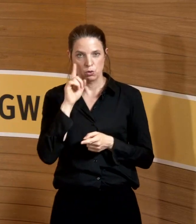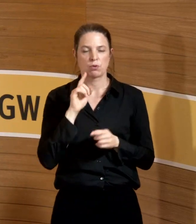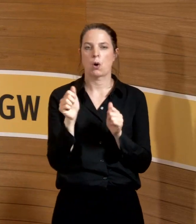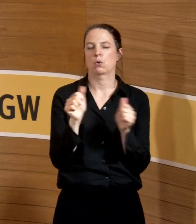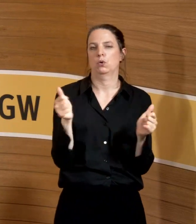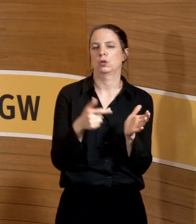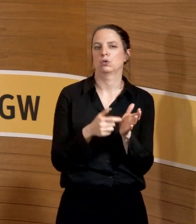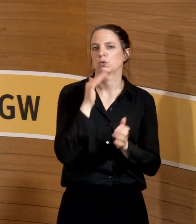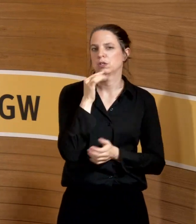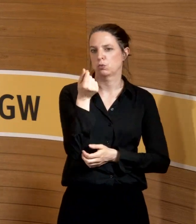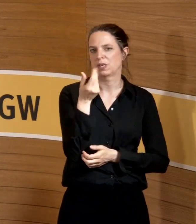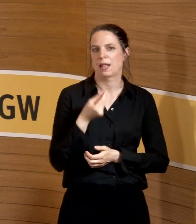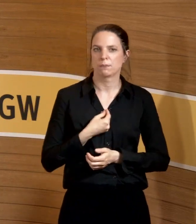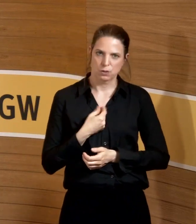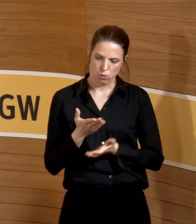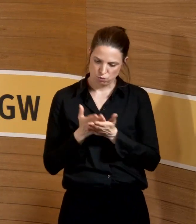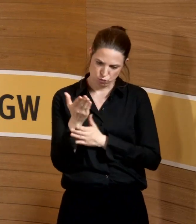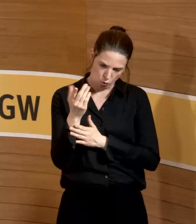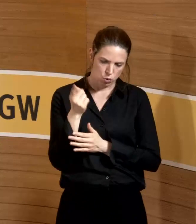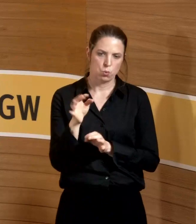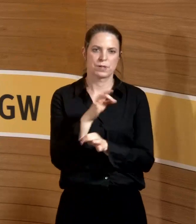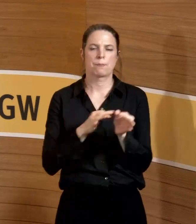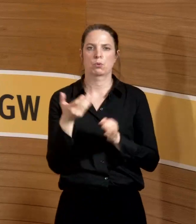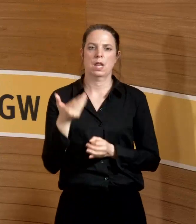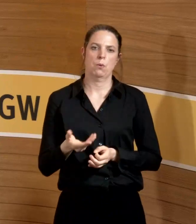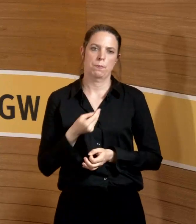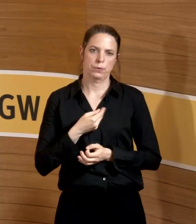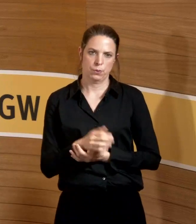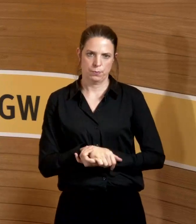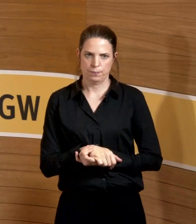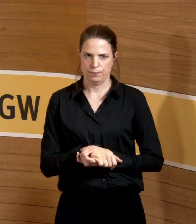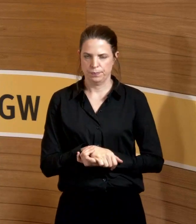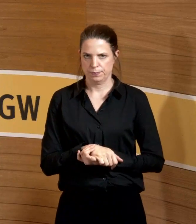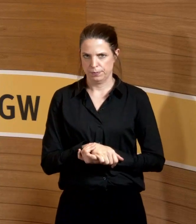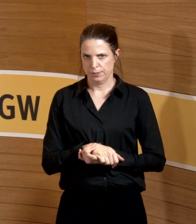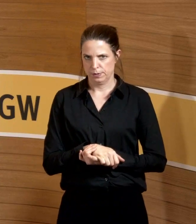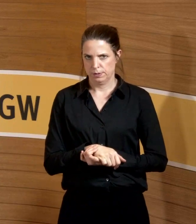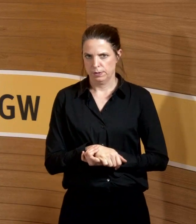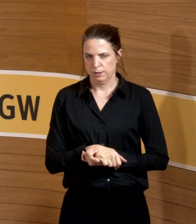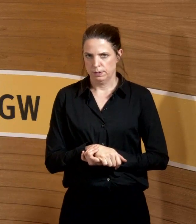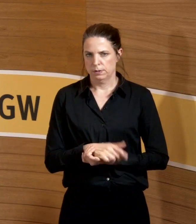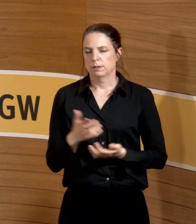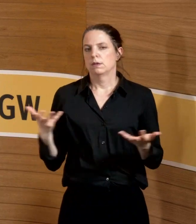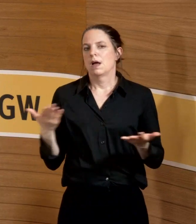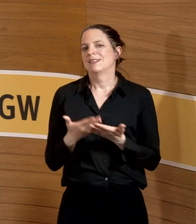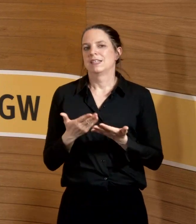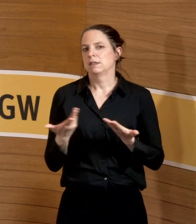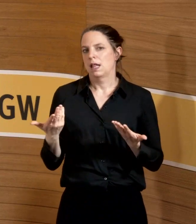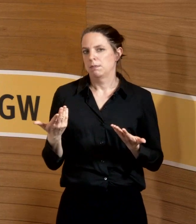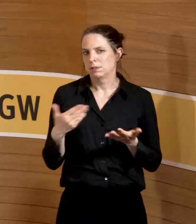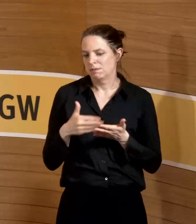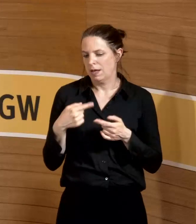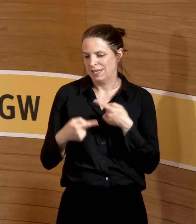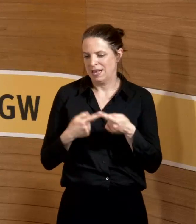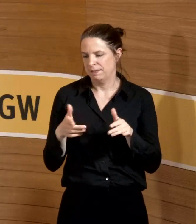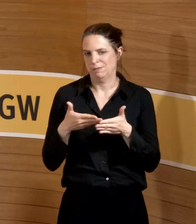glücklich, weil sie ganze Zeit 100 Prozent ihres Lohns bekommt. Und insofern kommt man da dann auch nicht weiter.